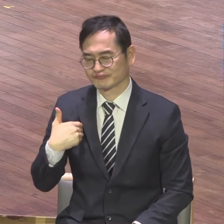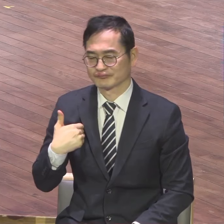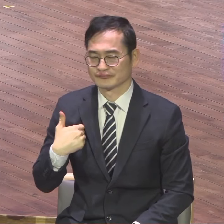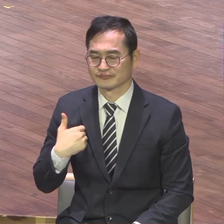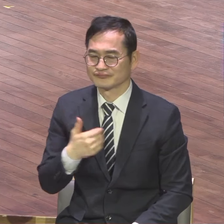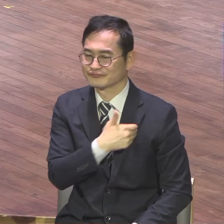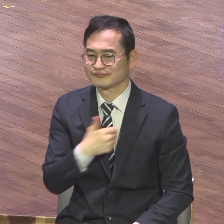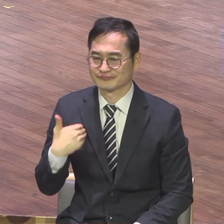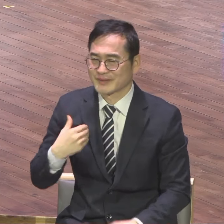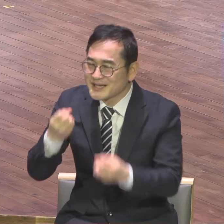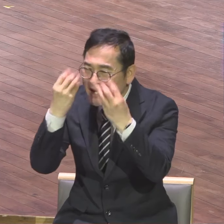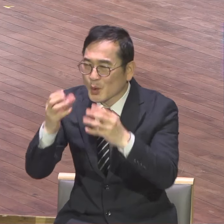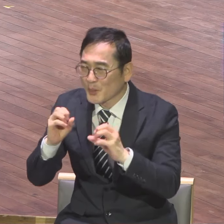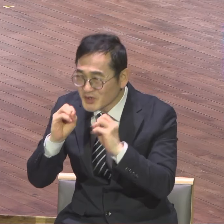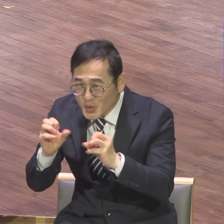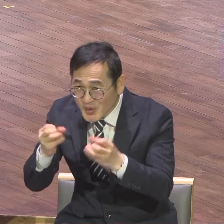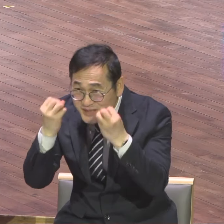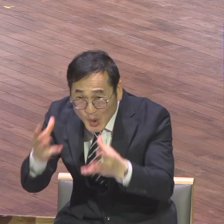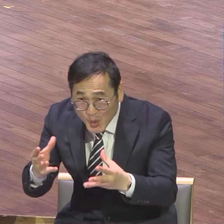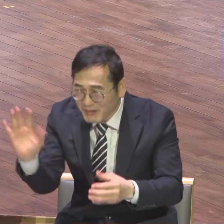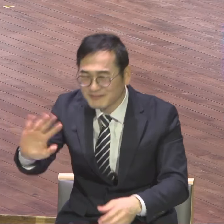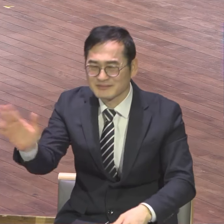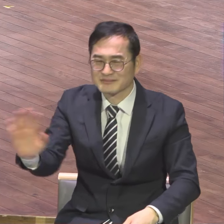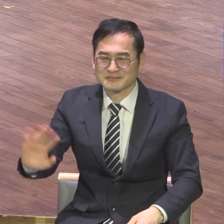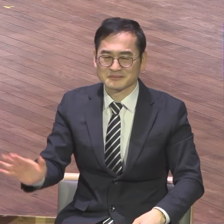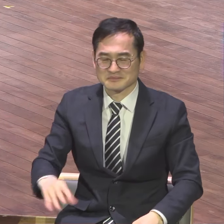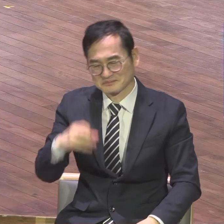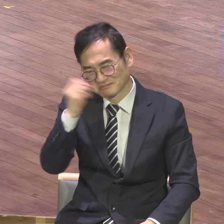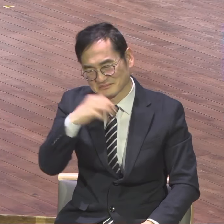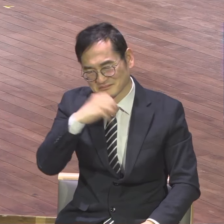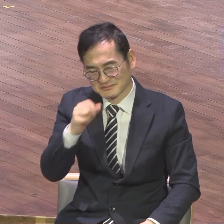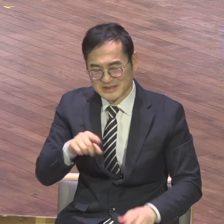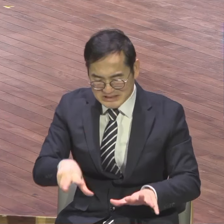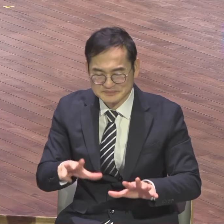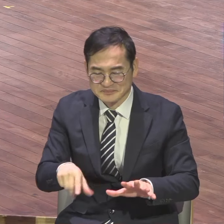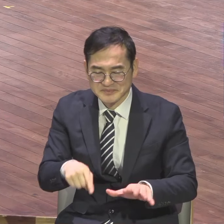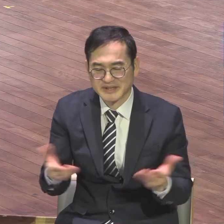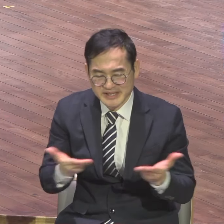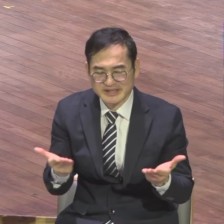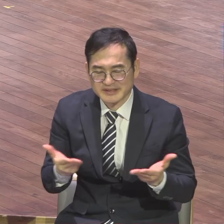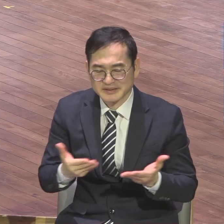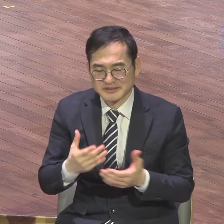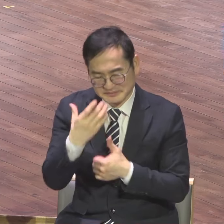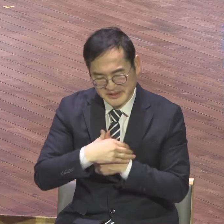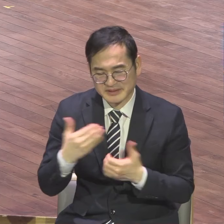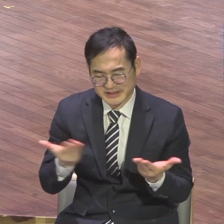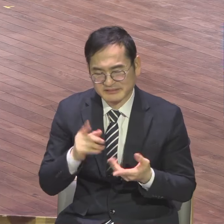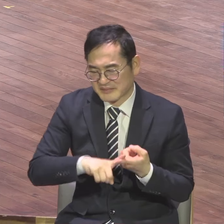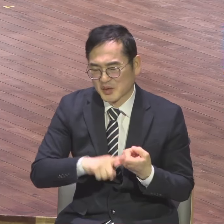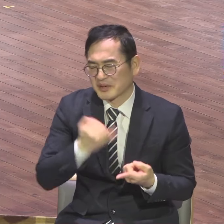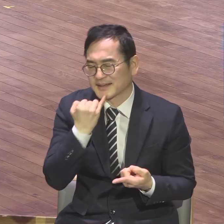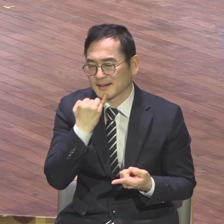새로운 삶이 되지 않으면 멈추는 것이 아니에요 퇴구해버립니다 퇴구 완전 퇴구해버립니다